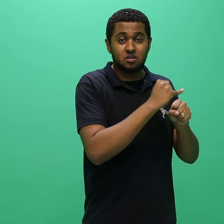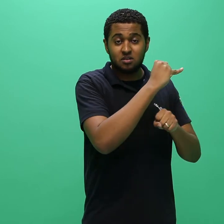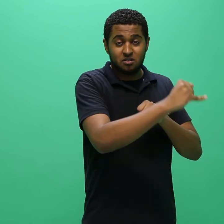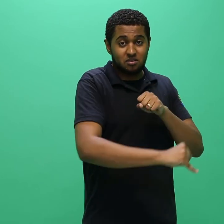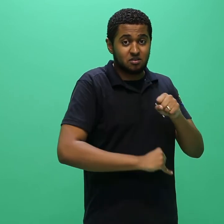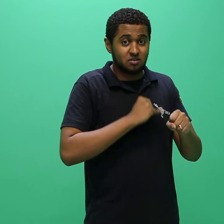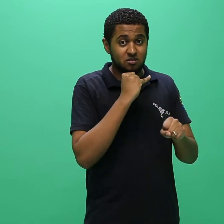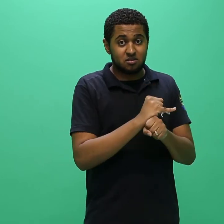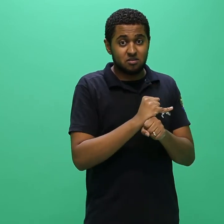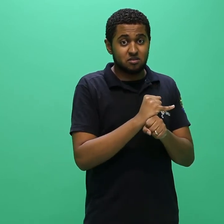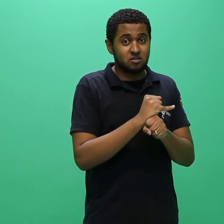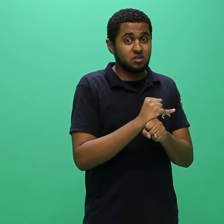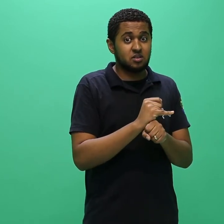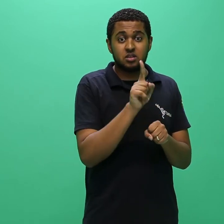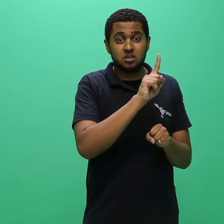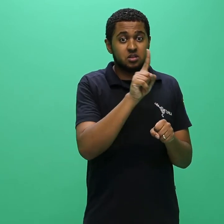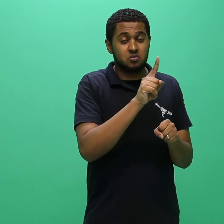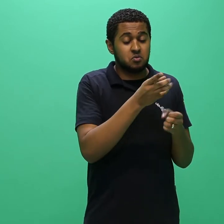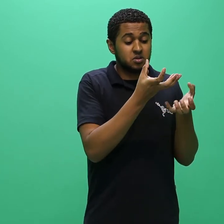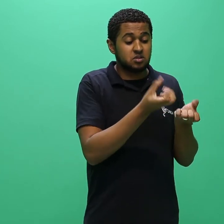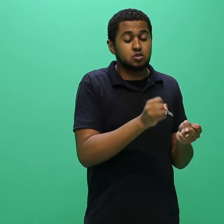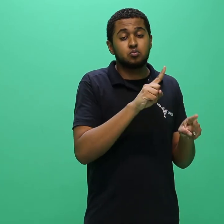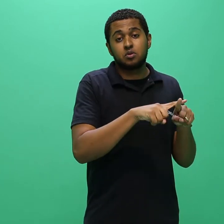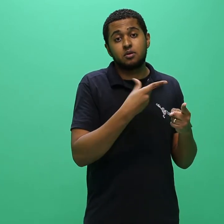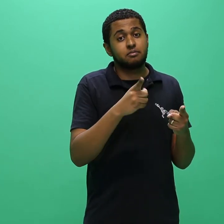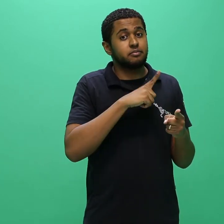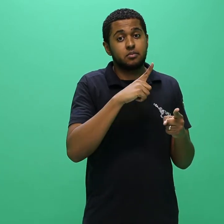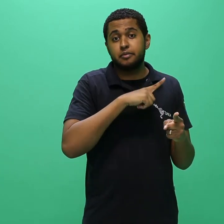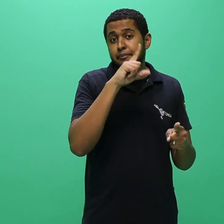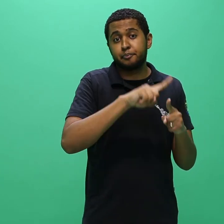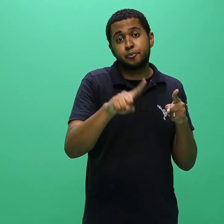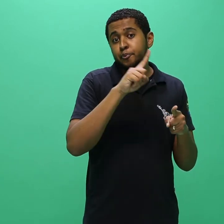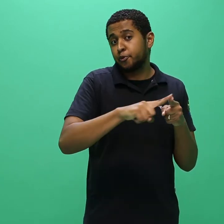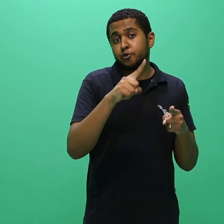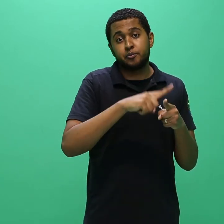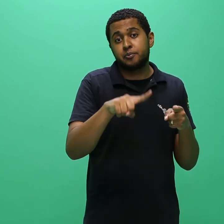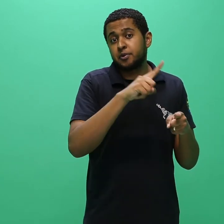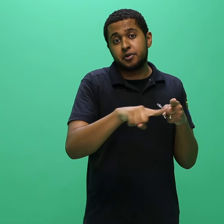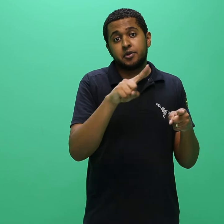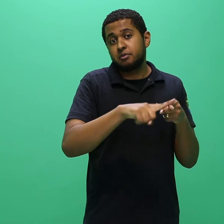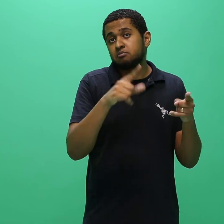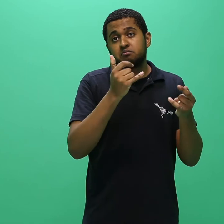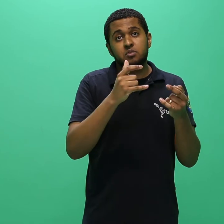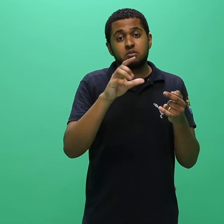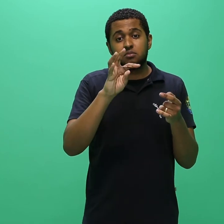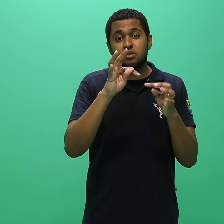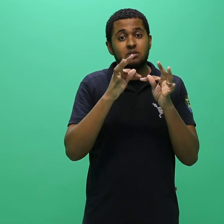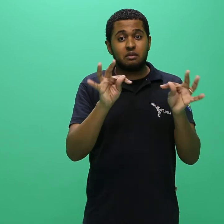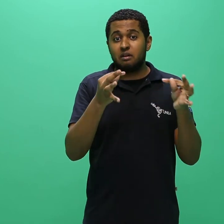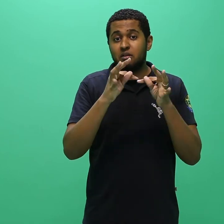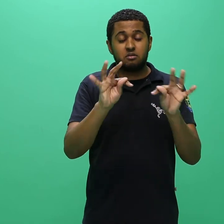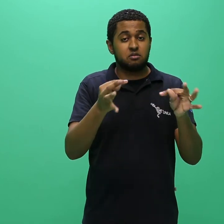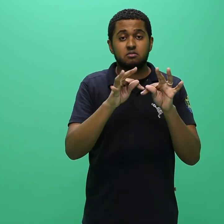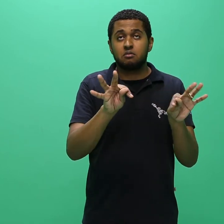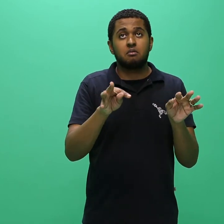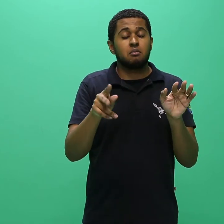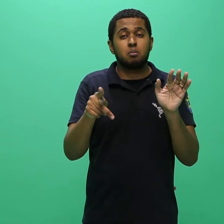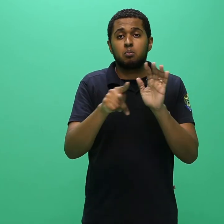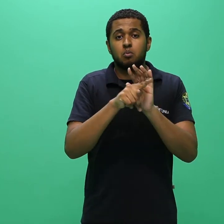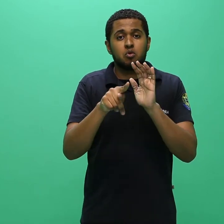via internet, não recebidas por quaisquer motivos de ordem técnica, falhas de